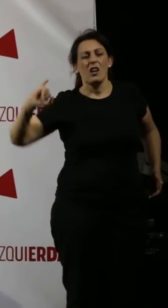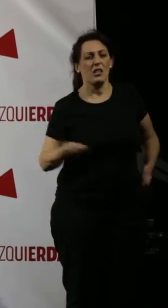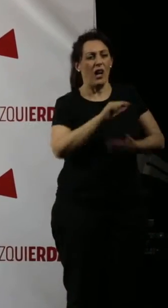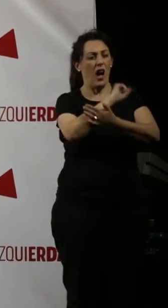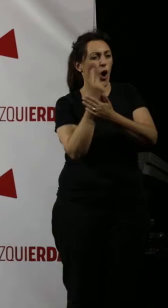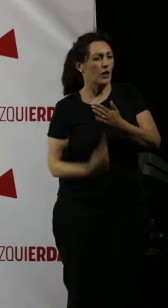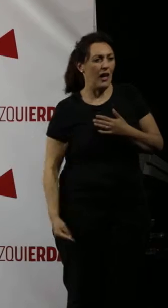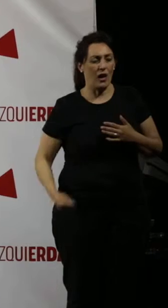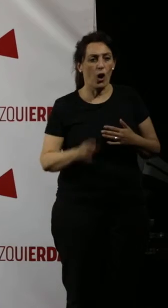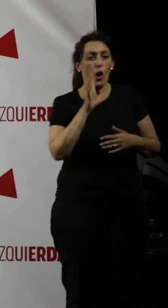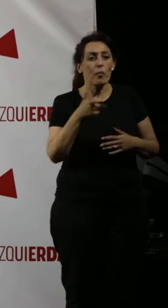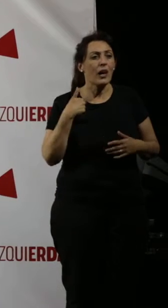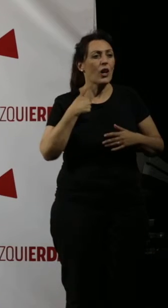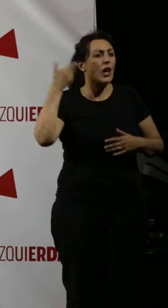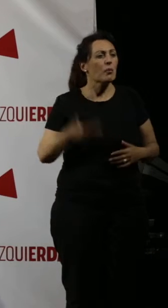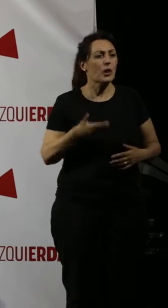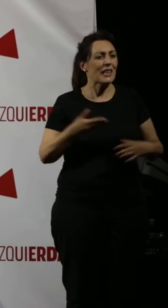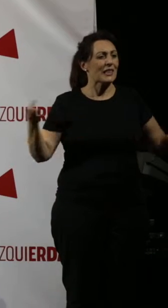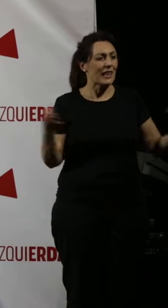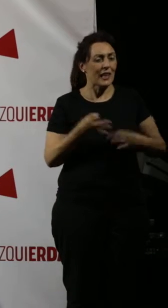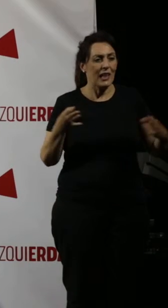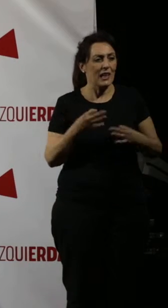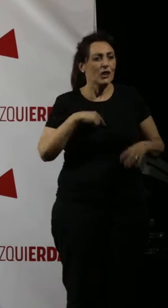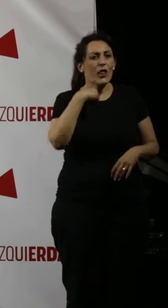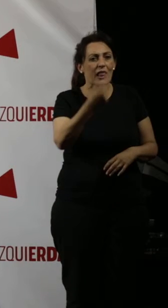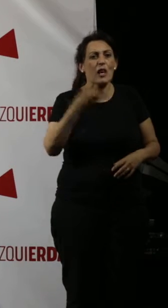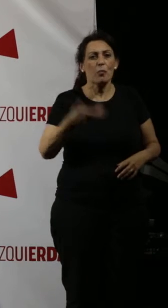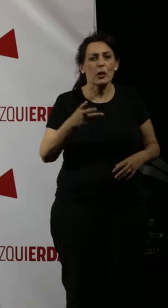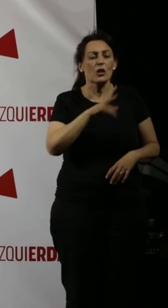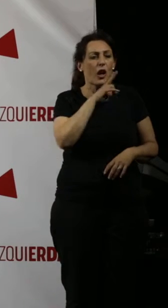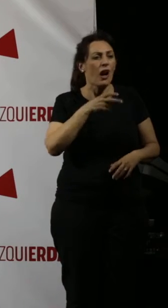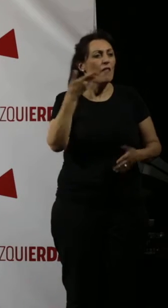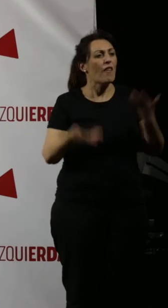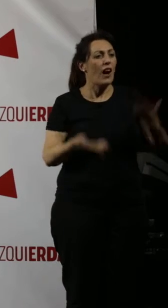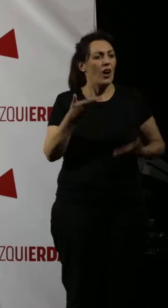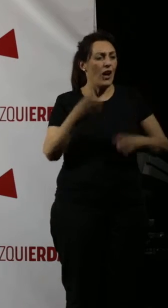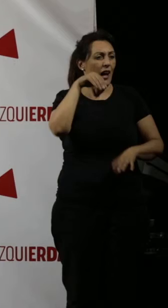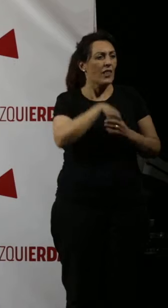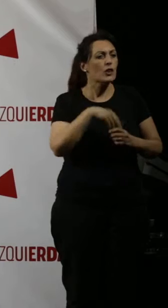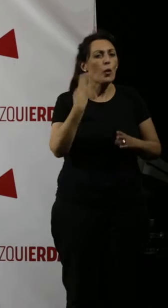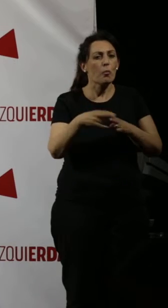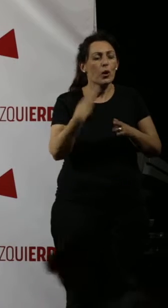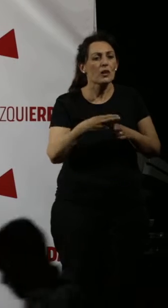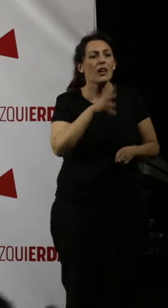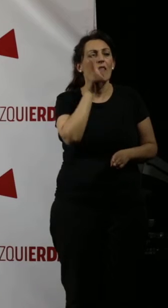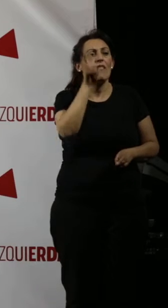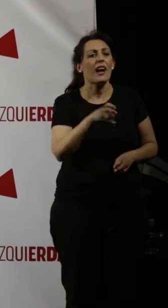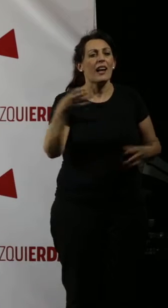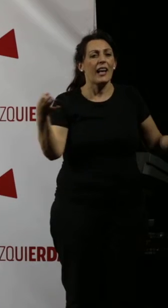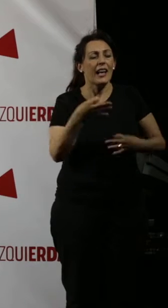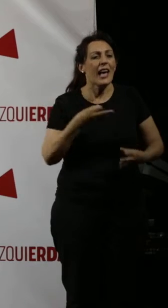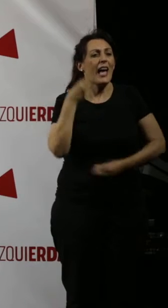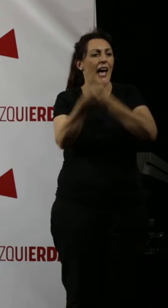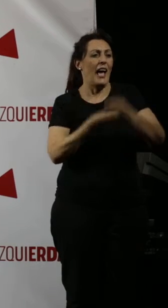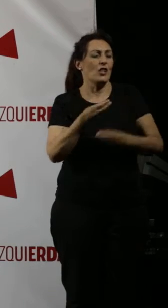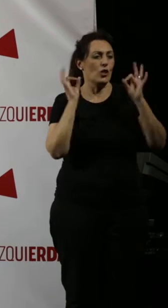pero yo quiero decir que hay algo muy importante que hay que valorar en política. En política lo que vale son los